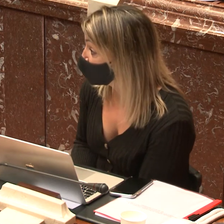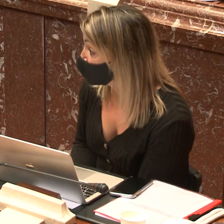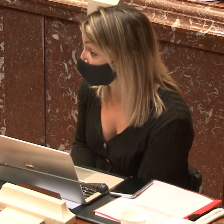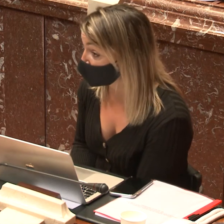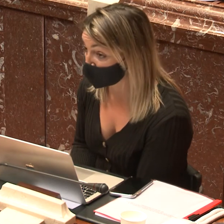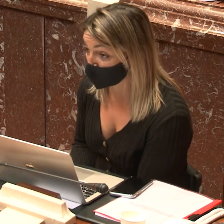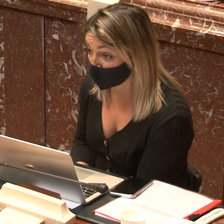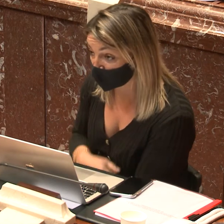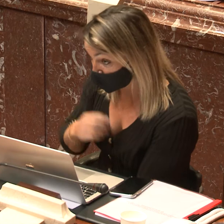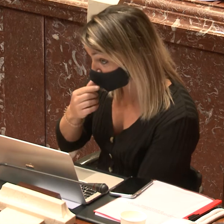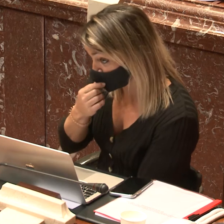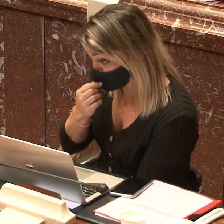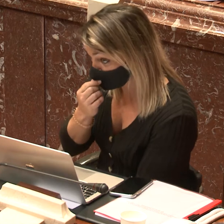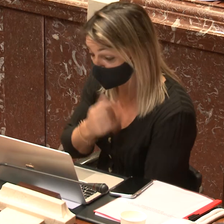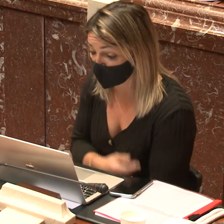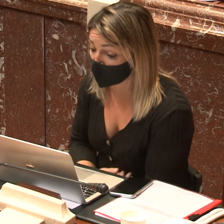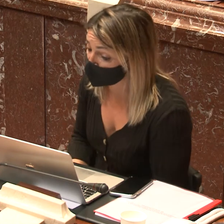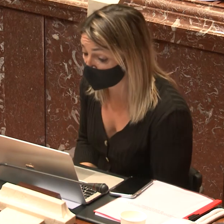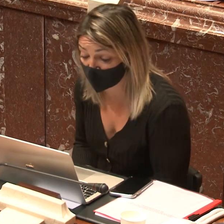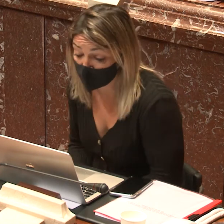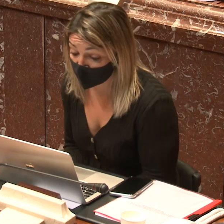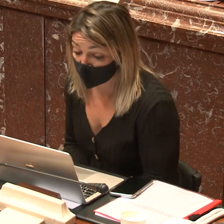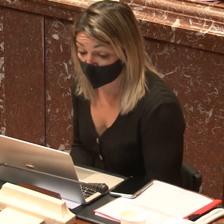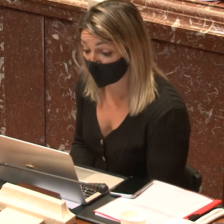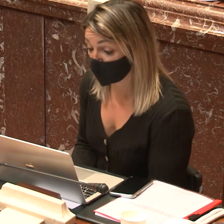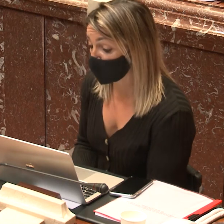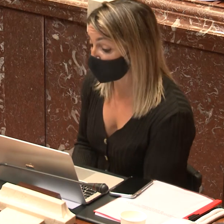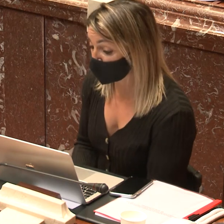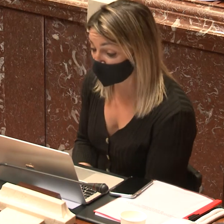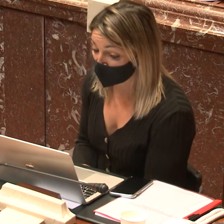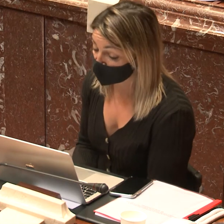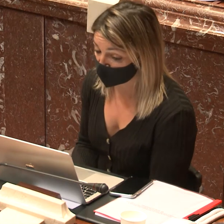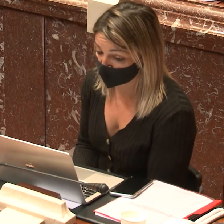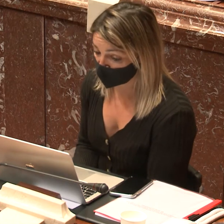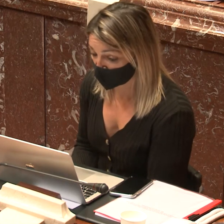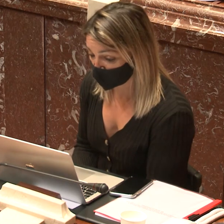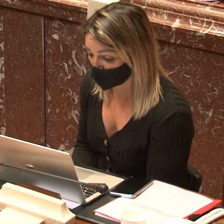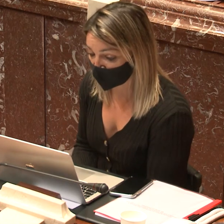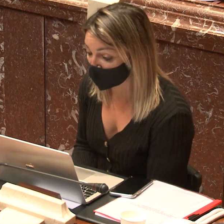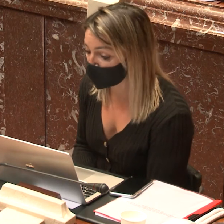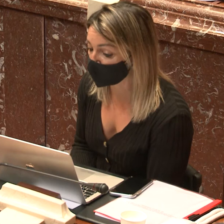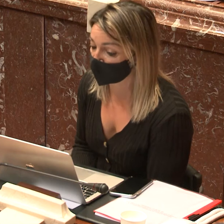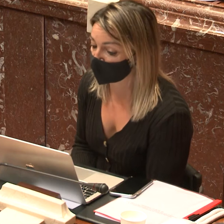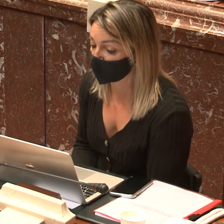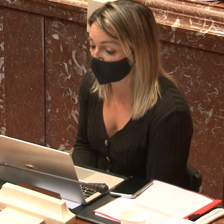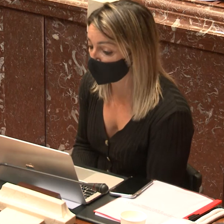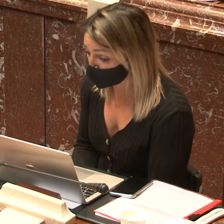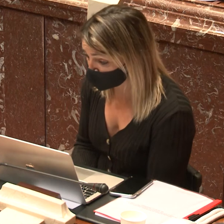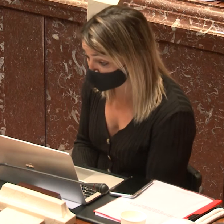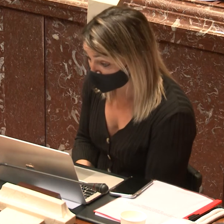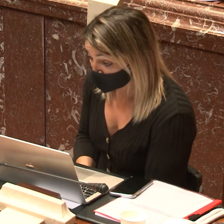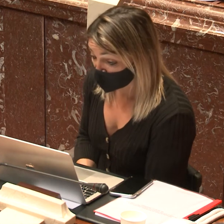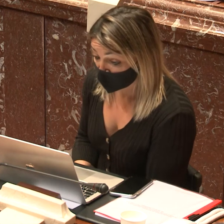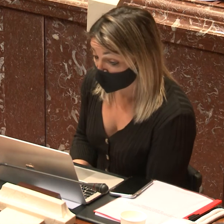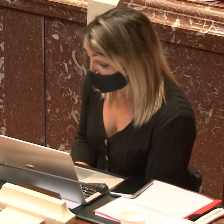creo que coincidimos todos, la gran mayoría de las asociaciones o federaciones que venís solo reivindicáis demandas que son de sentido